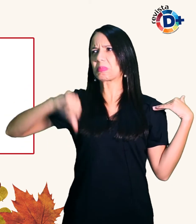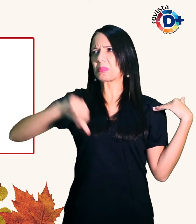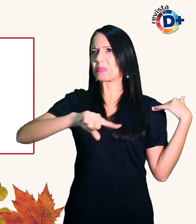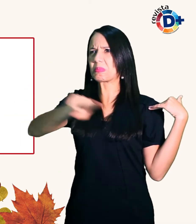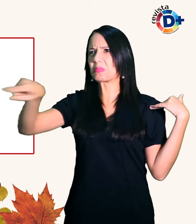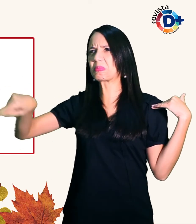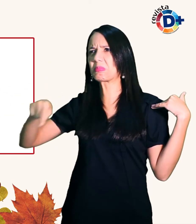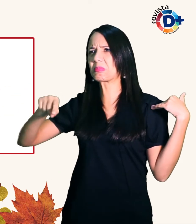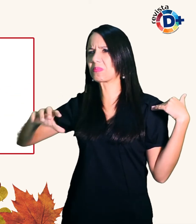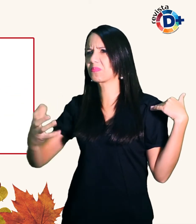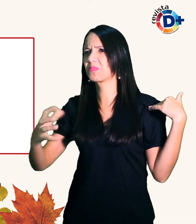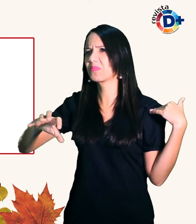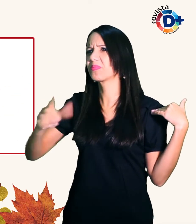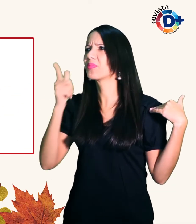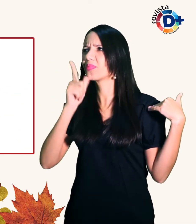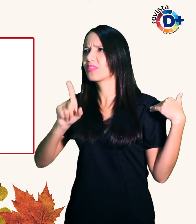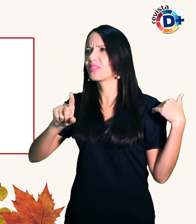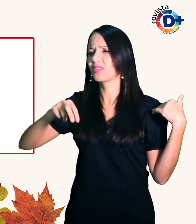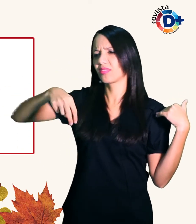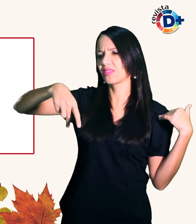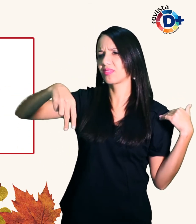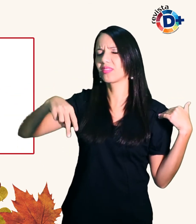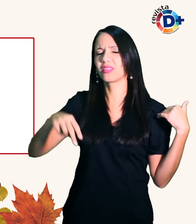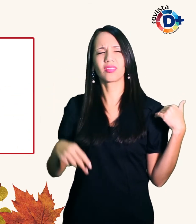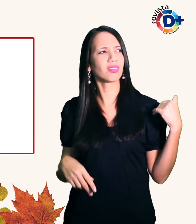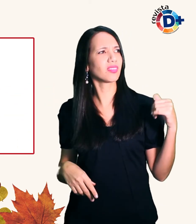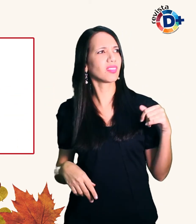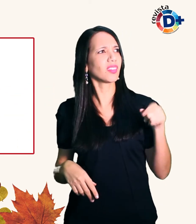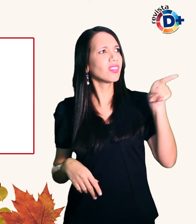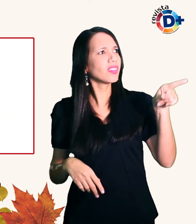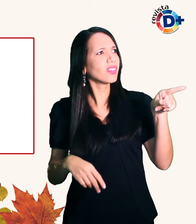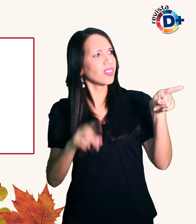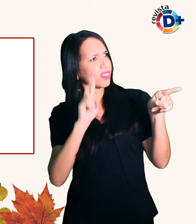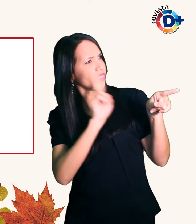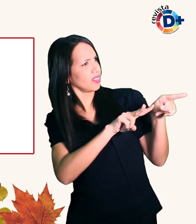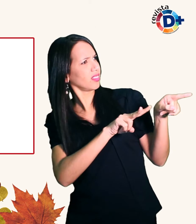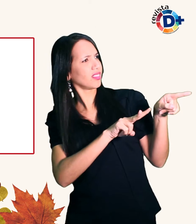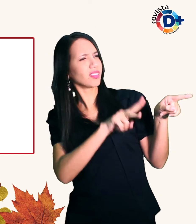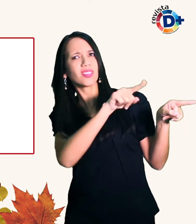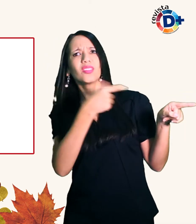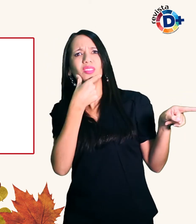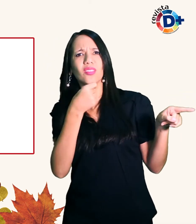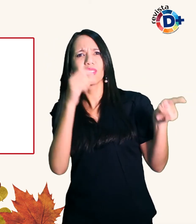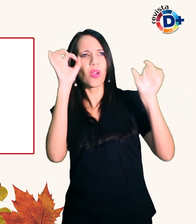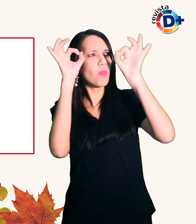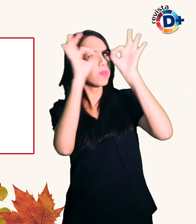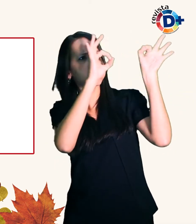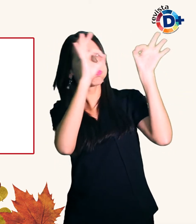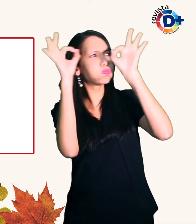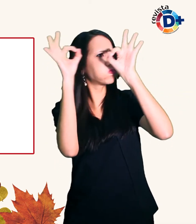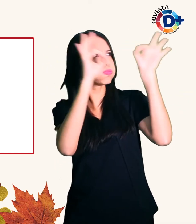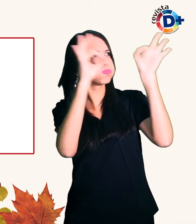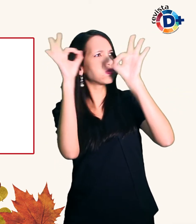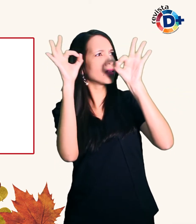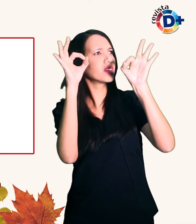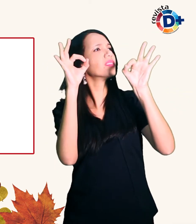para o lado onde tinha um cara que só mexeu os olhos A vida te dá tapa na cara o tempo inteiro